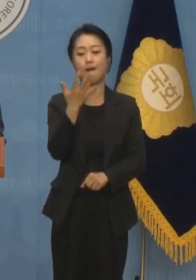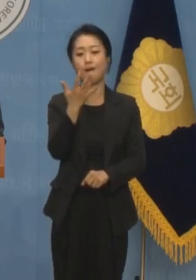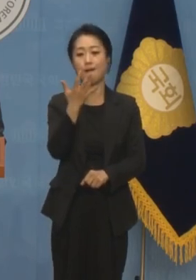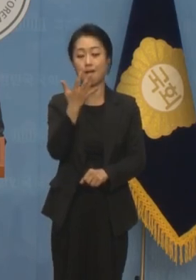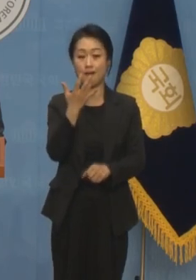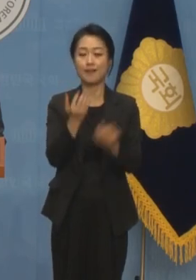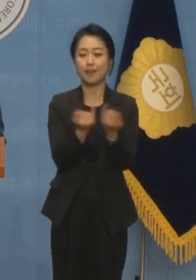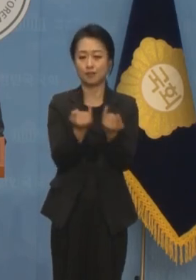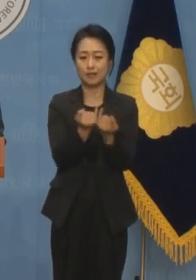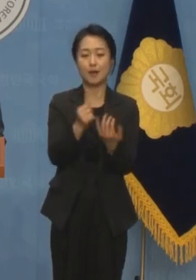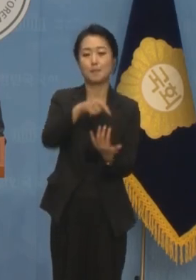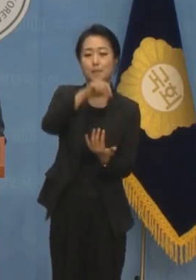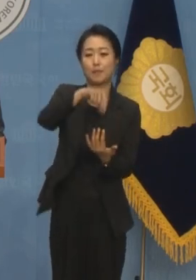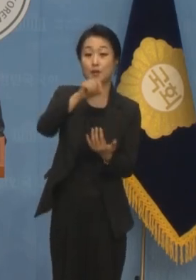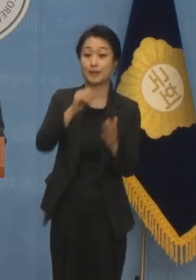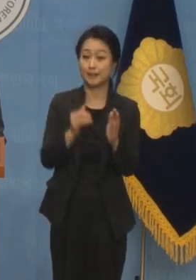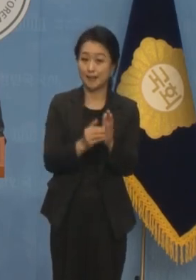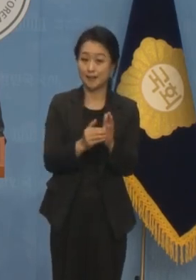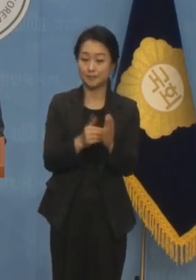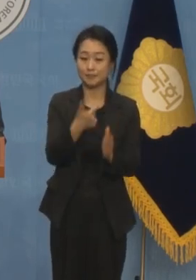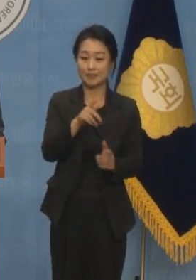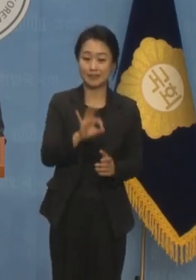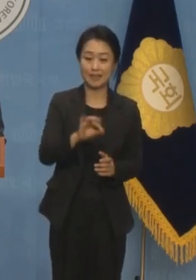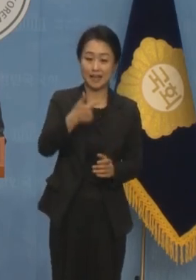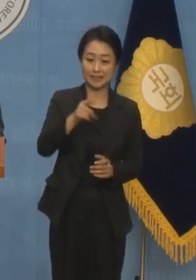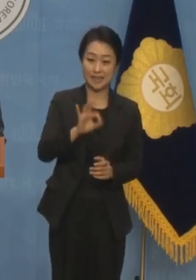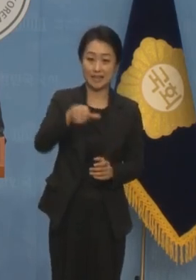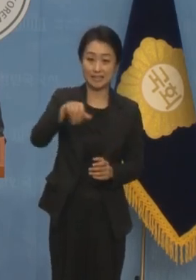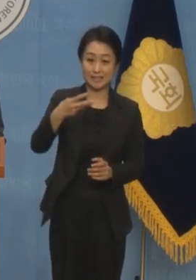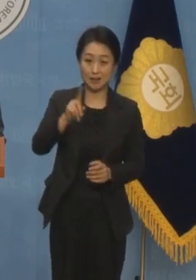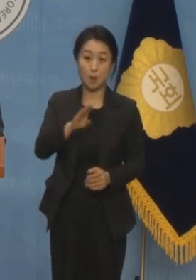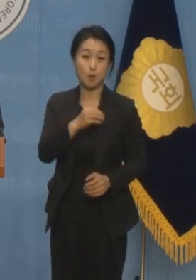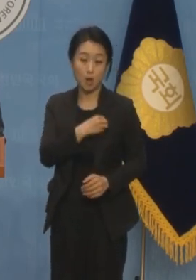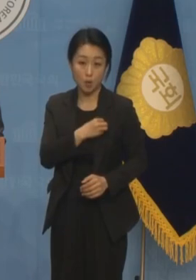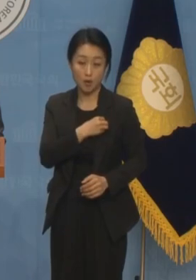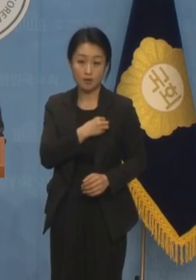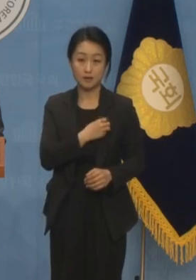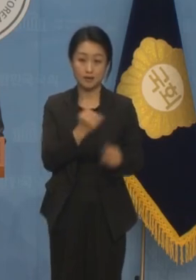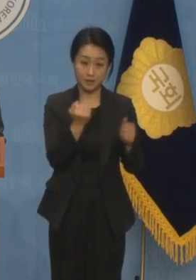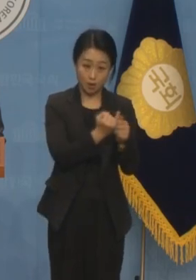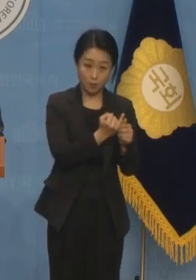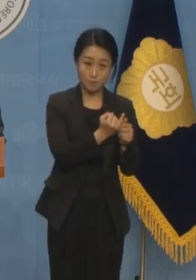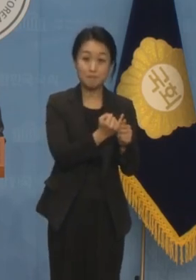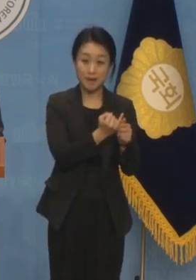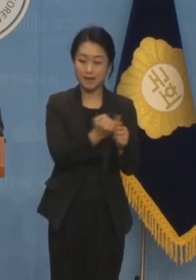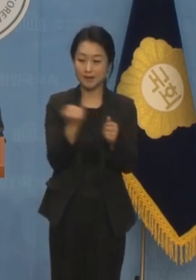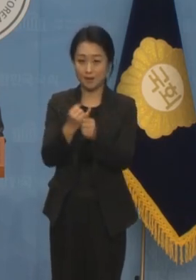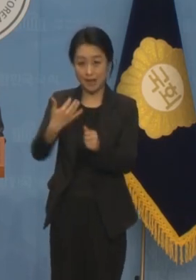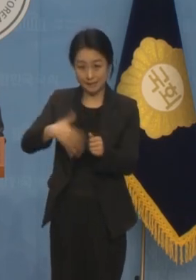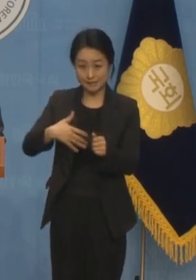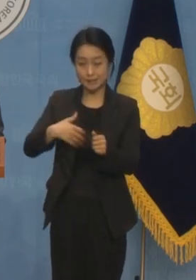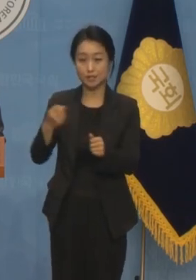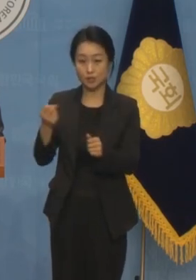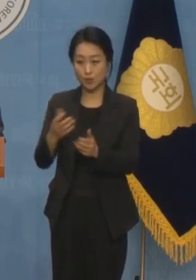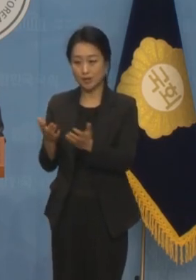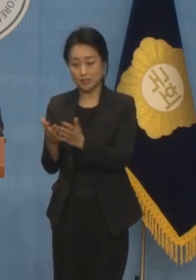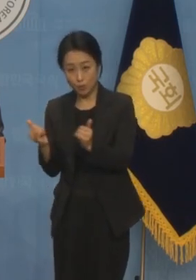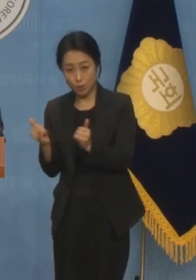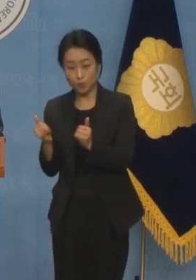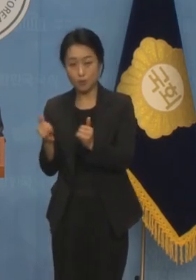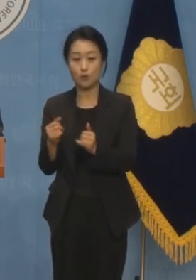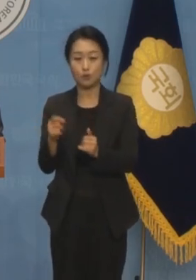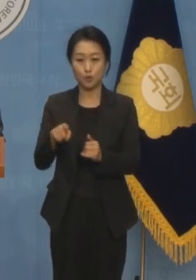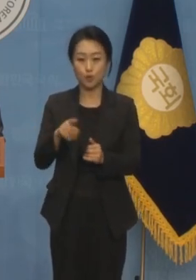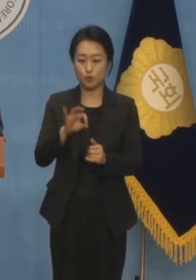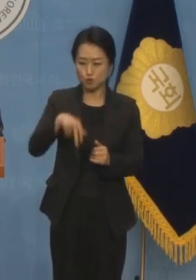한정됐다. 낭랑클럽 회원은 기혼 여성과 미혼 여성, 근로 여성, 유한 부인으로